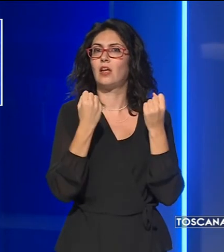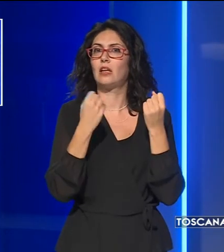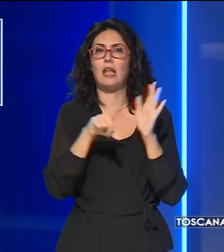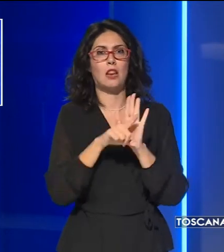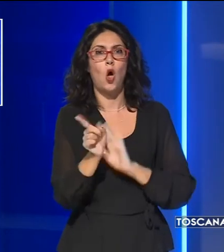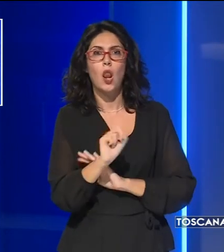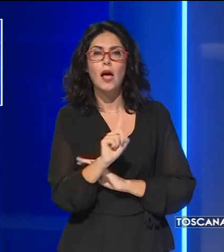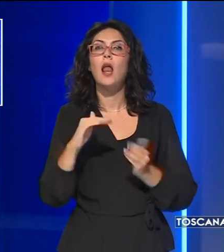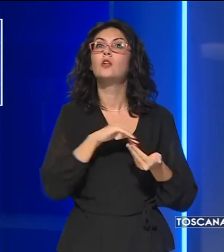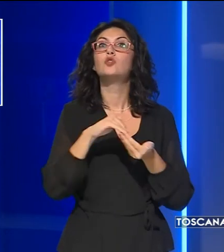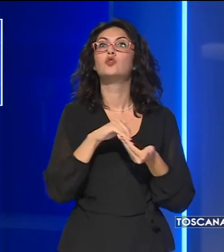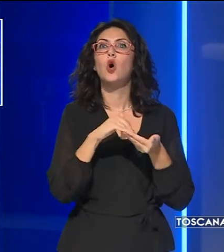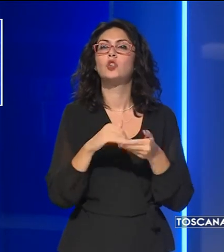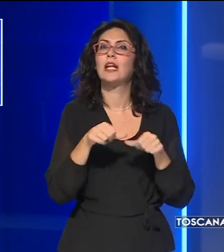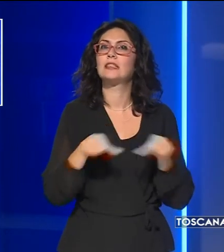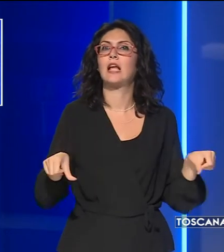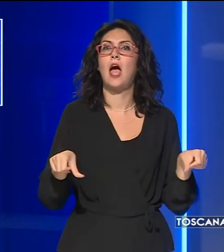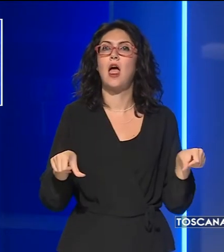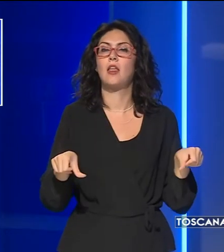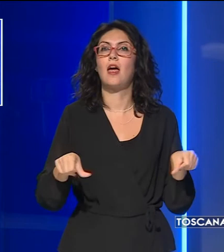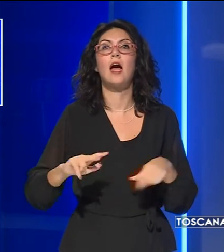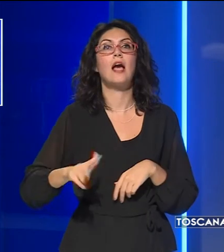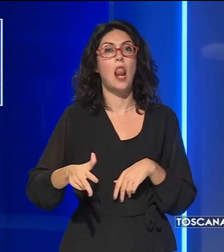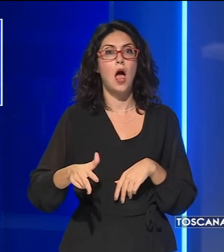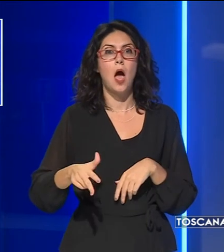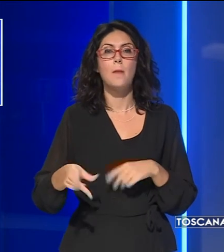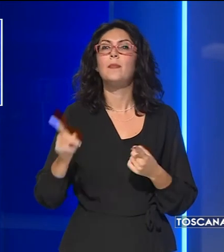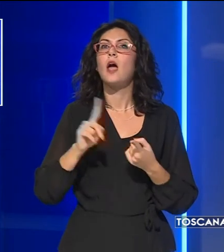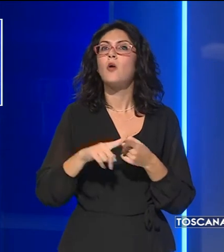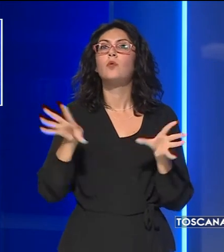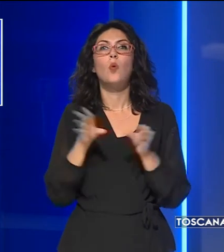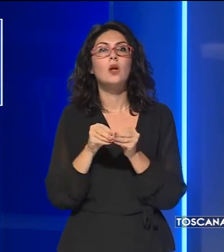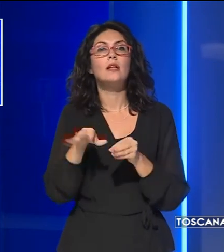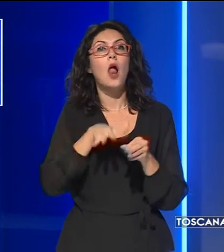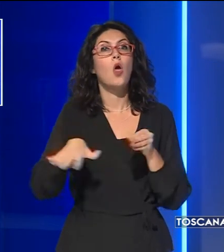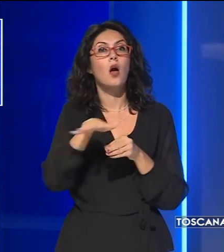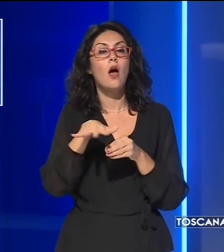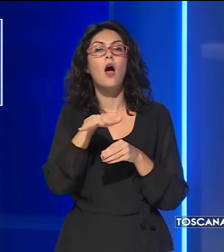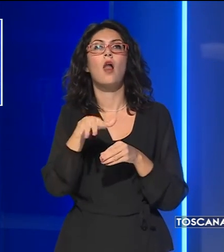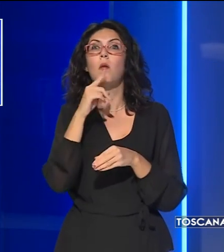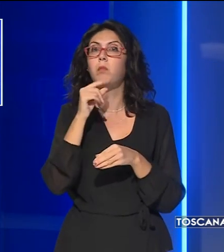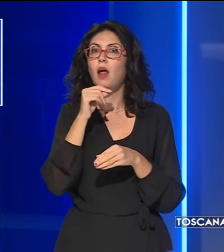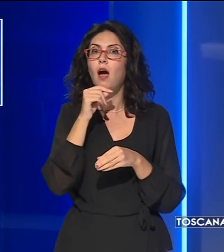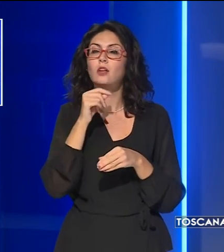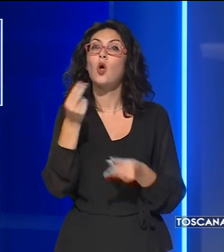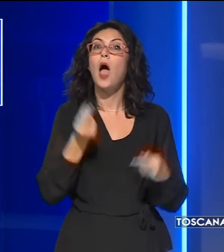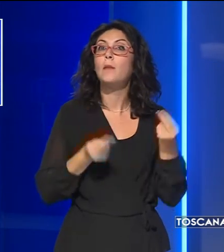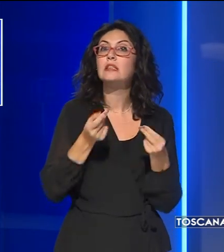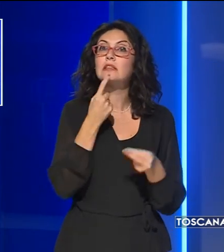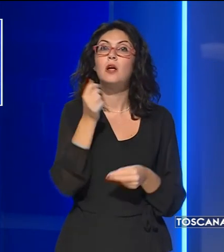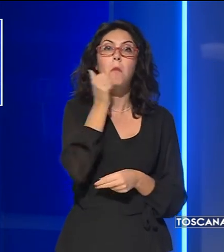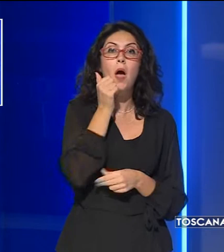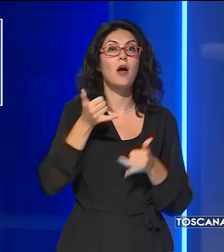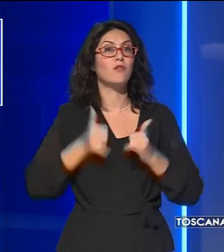una società con sede in Calabria e unità locale a Prato con amministratori madre e figlio